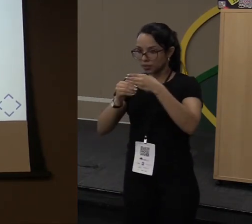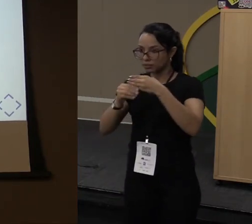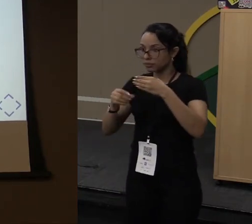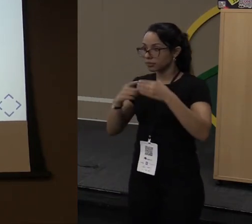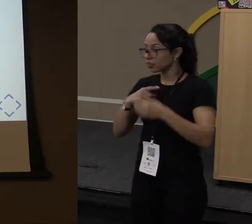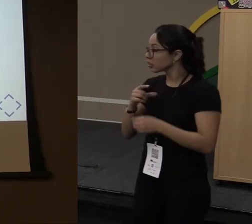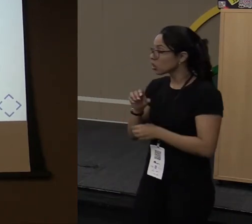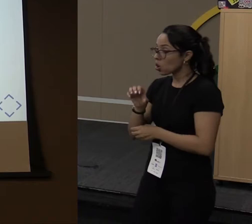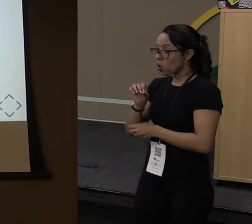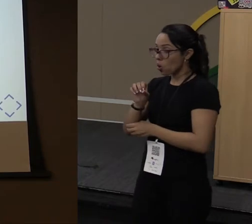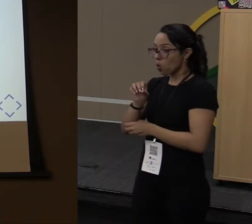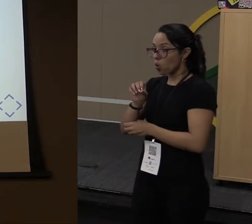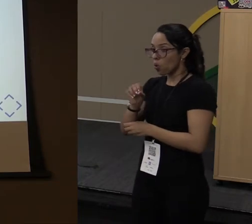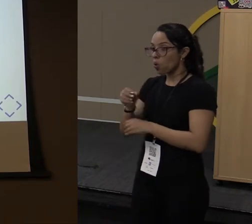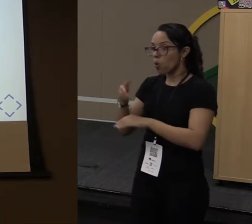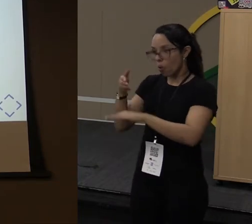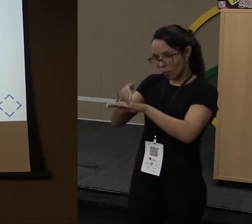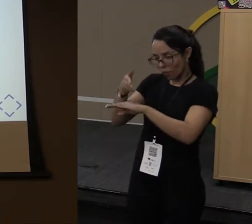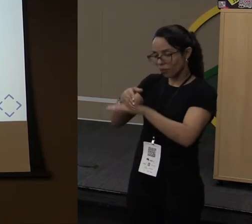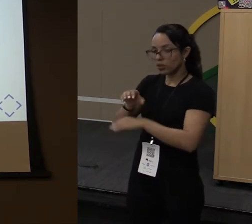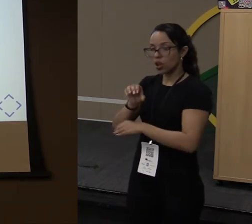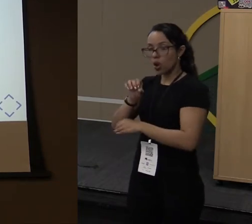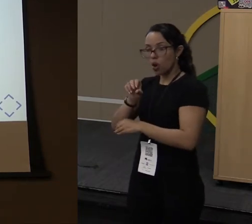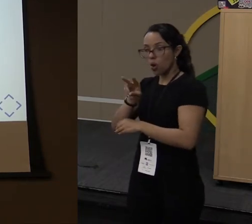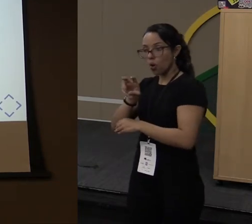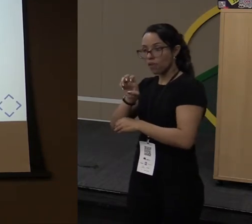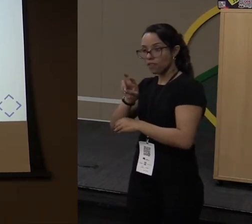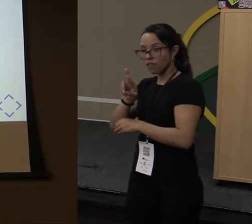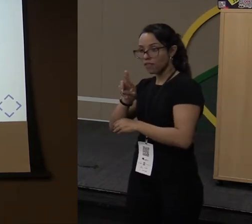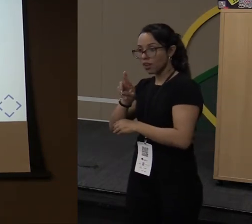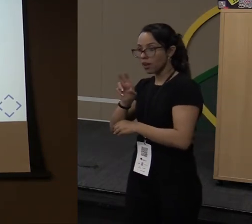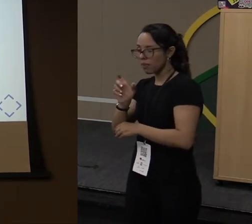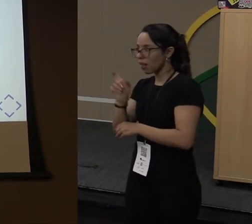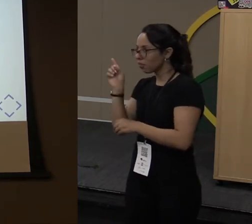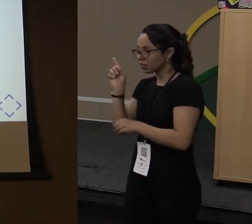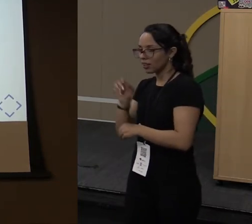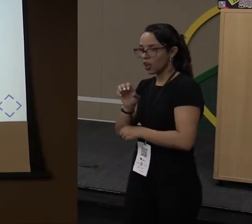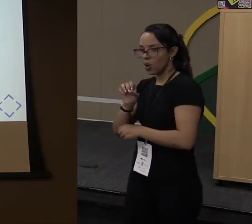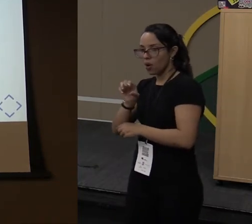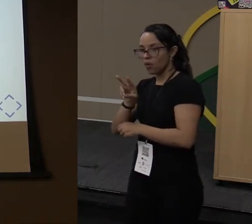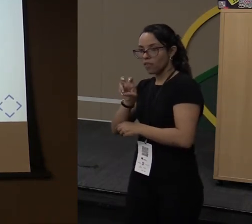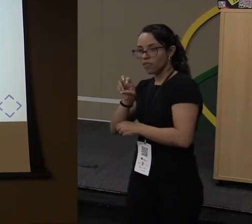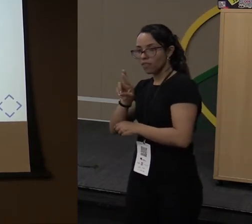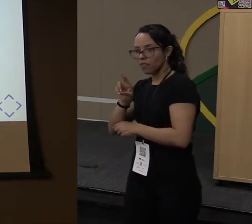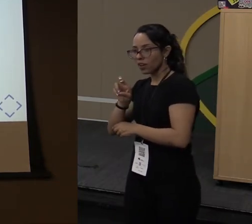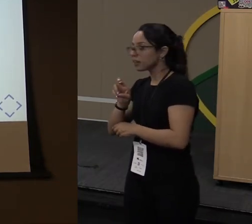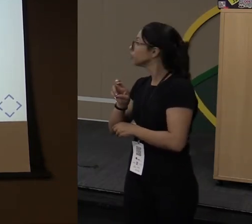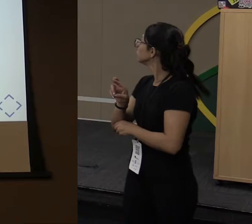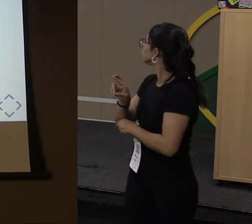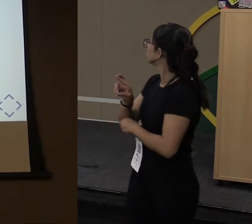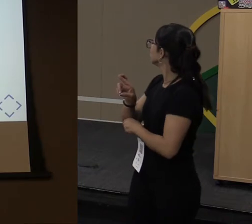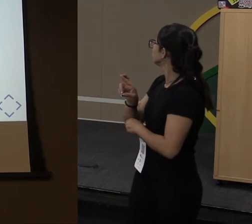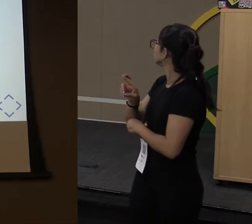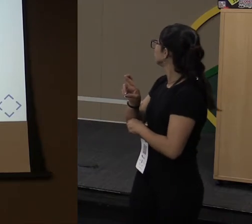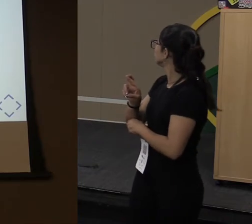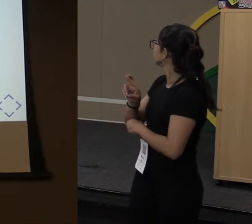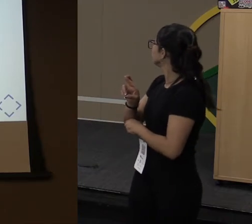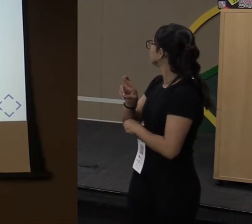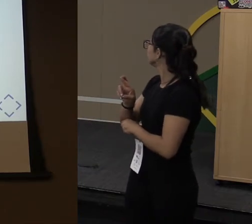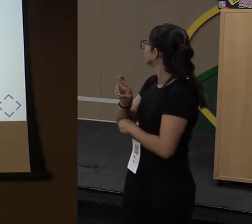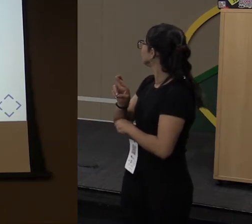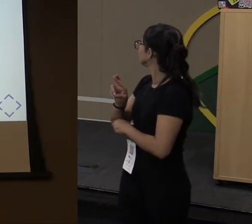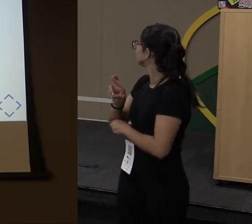em autentica. Então, eu estou implementando autentica dentro de usuário. Isso é útil quando a gente está trabalhando com